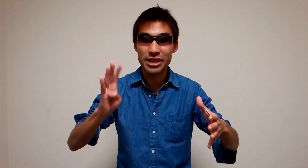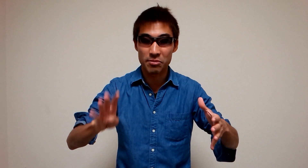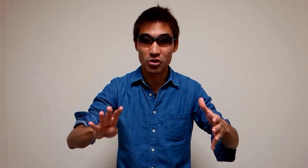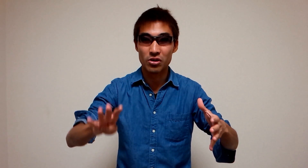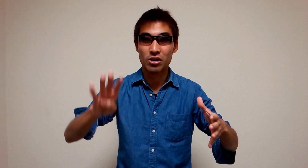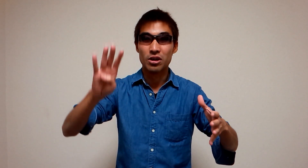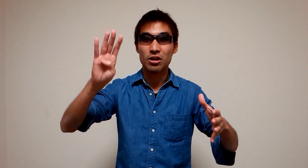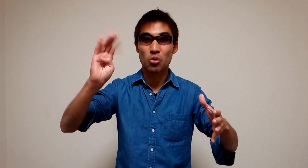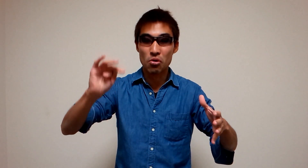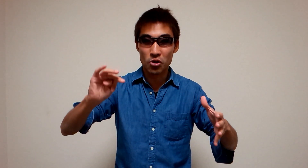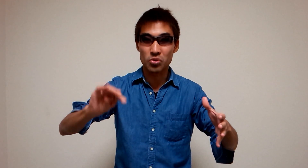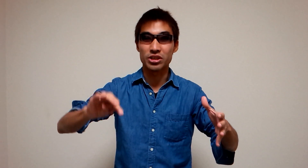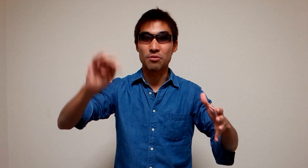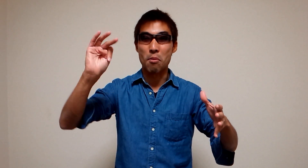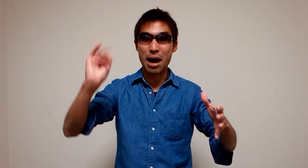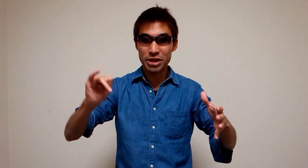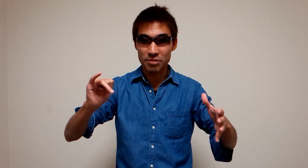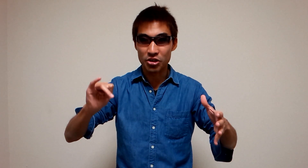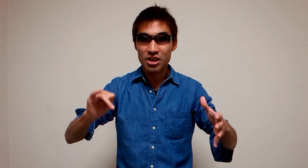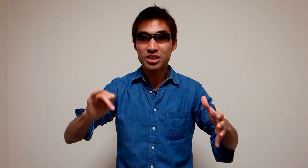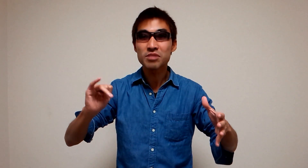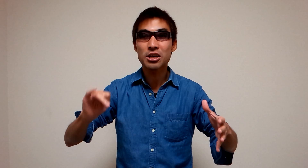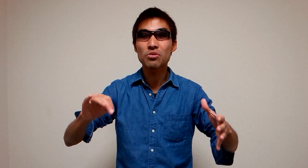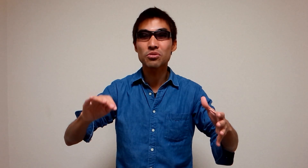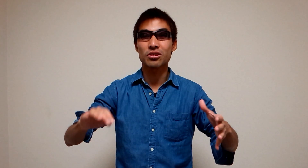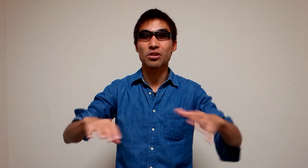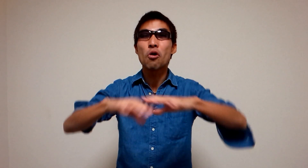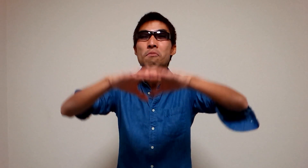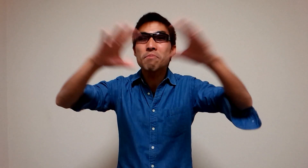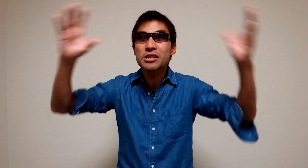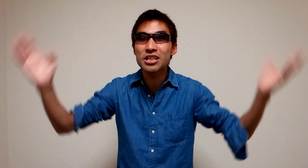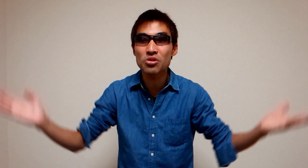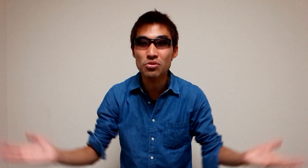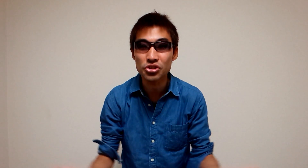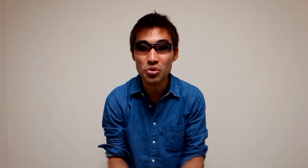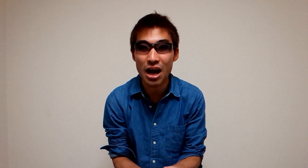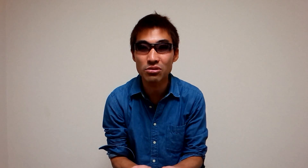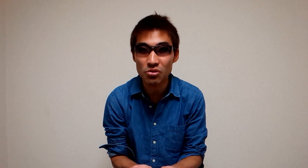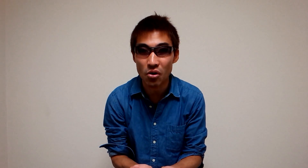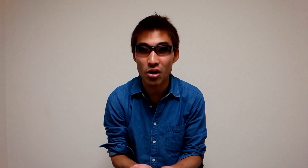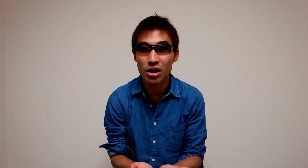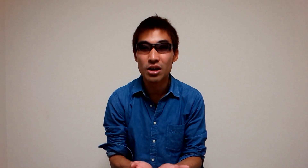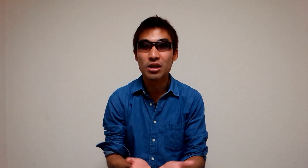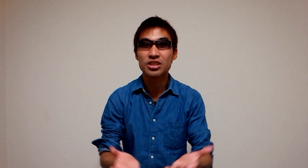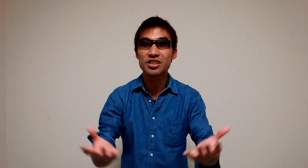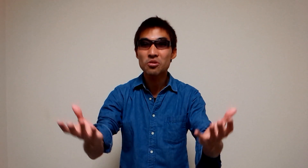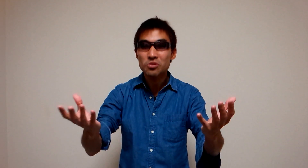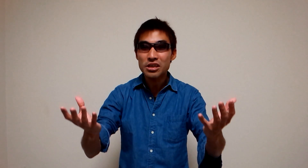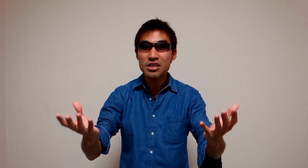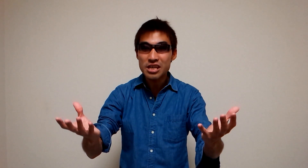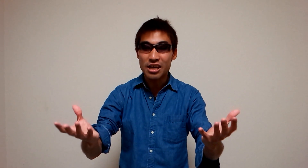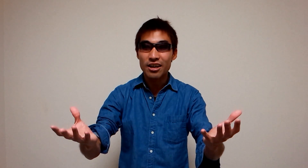でもとうもろこしでも豆でもつまりどういうことかとコンビニで食事を買うと自動的に